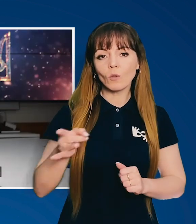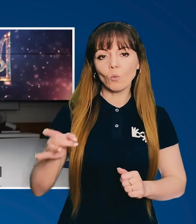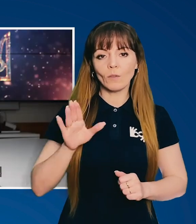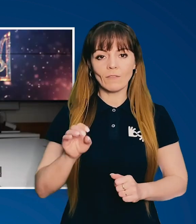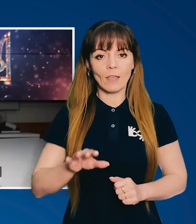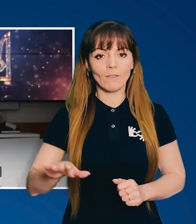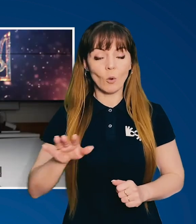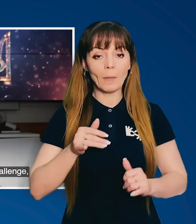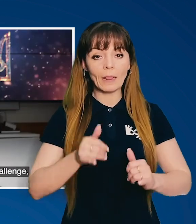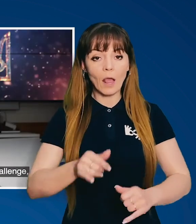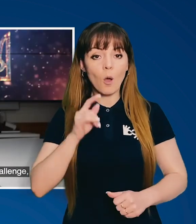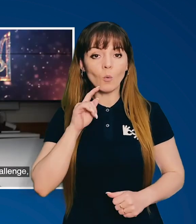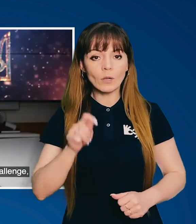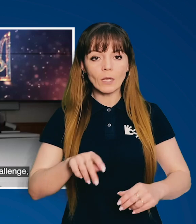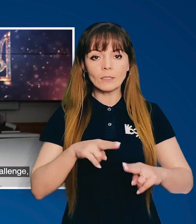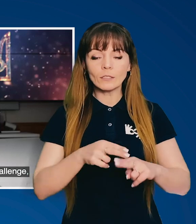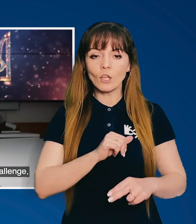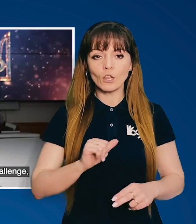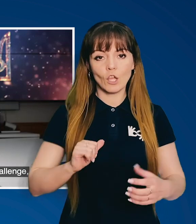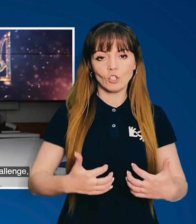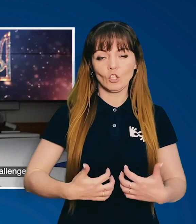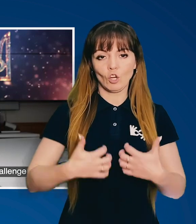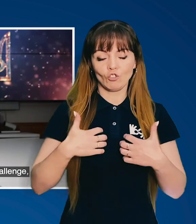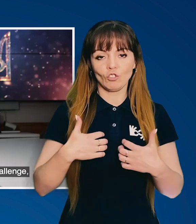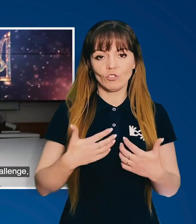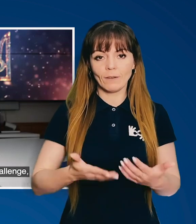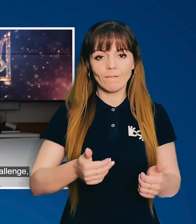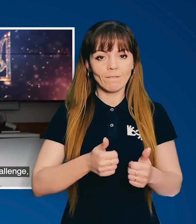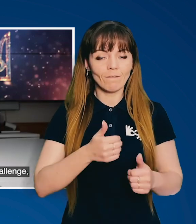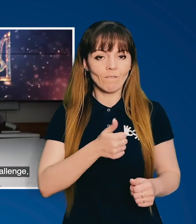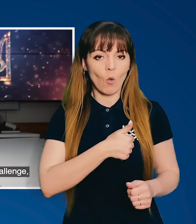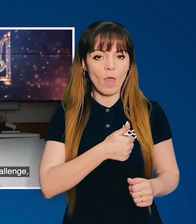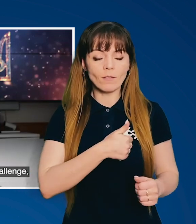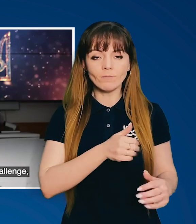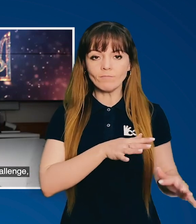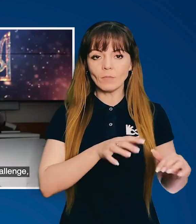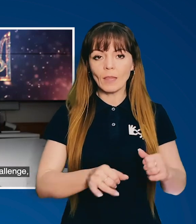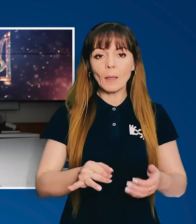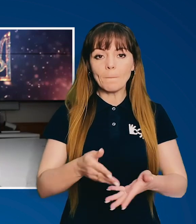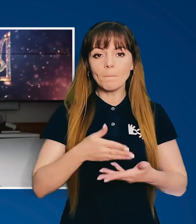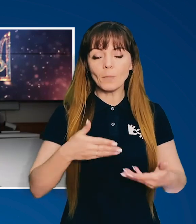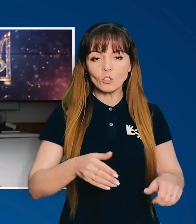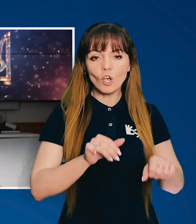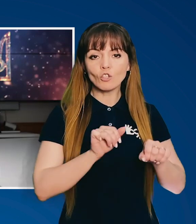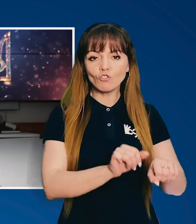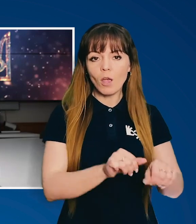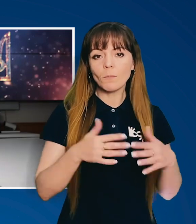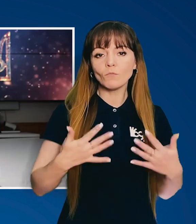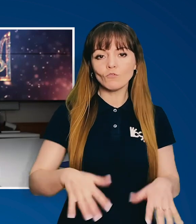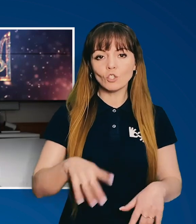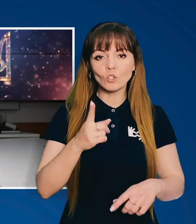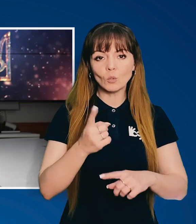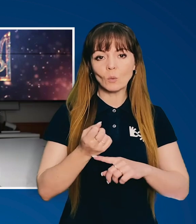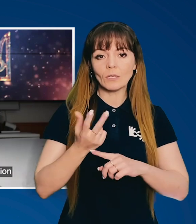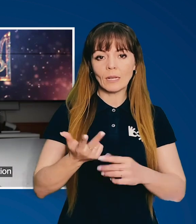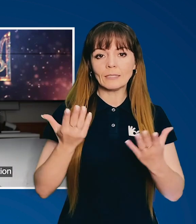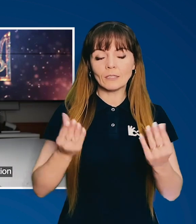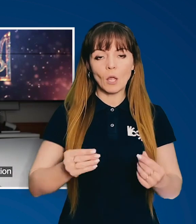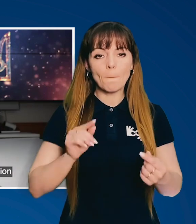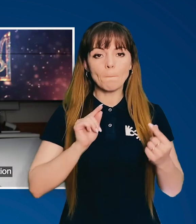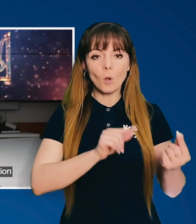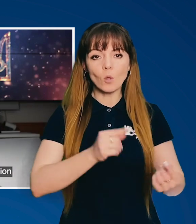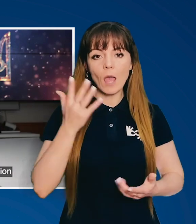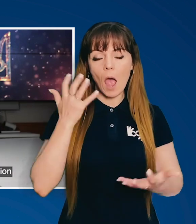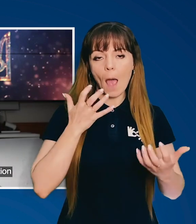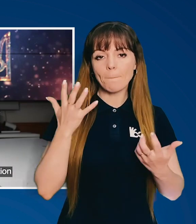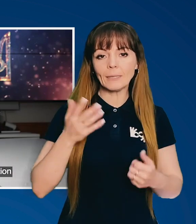кожному регіону Європи. Для України це найстрашніший виклик – воєнний. І ми захищаємо вже 113-й